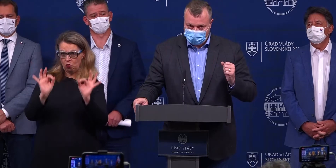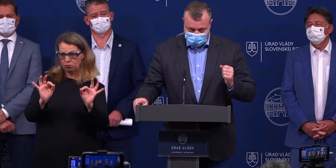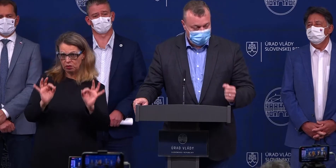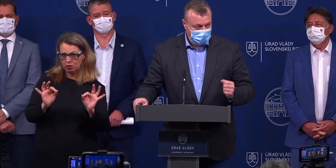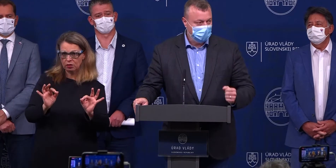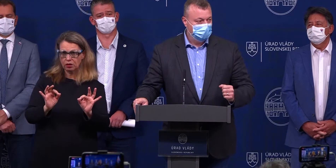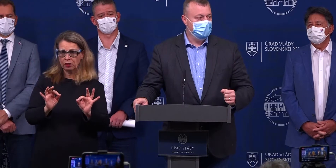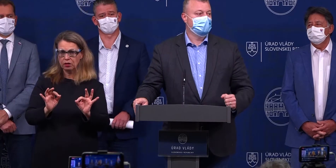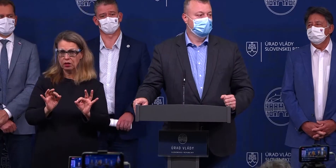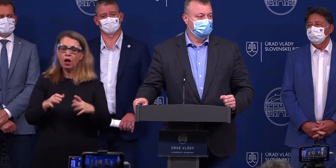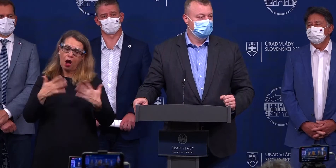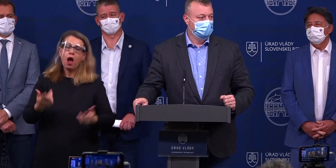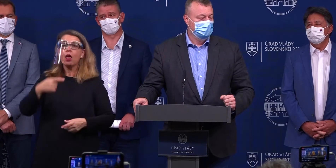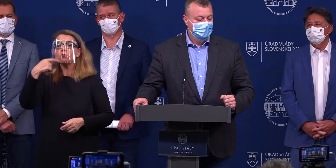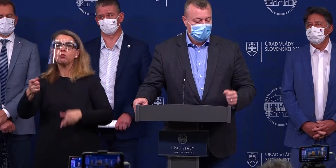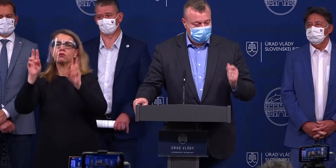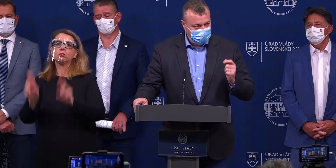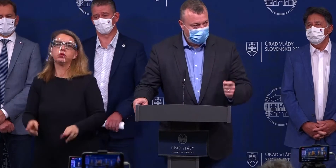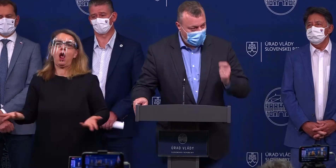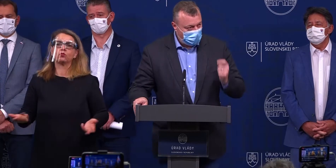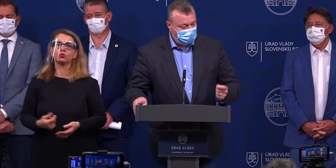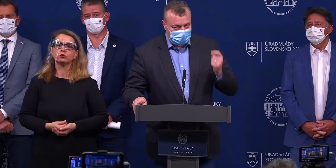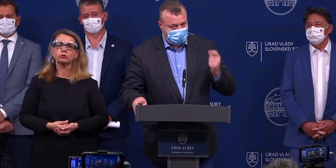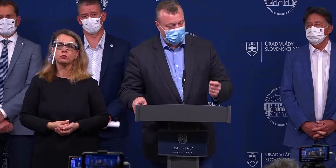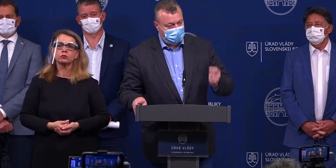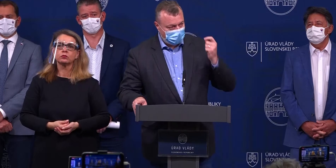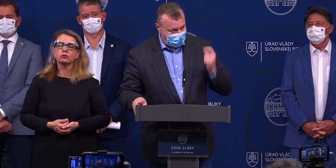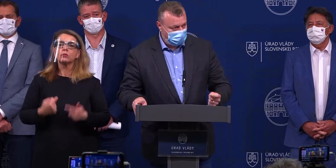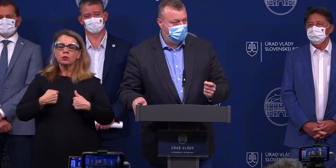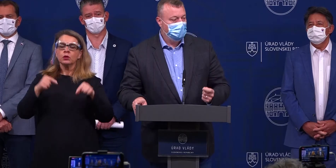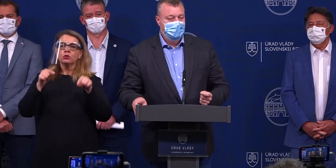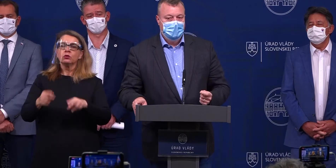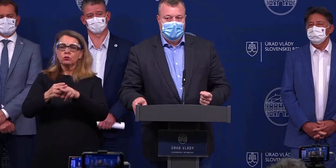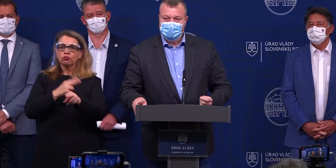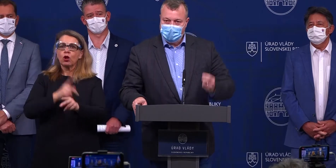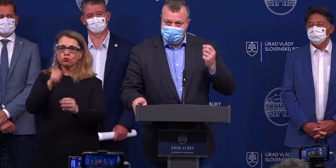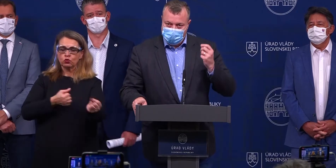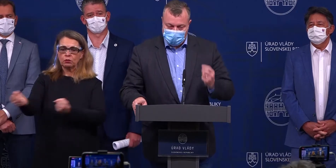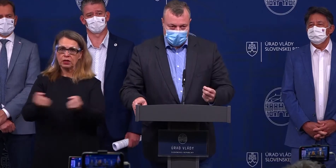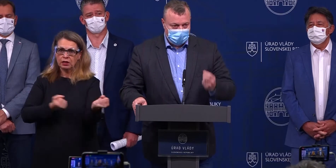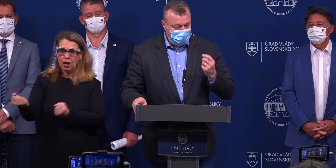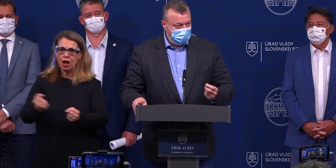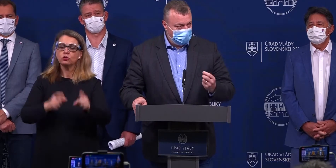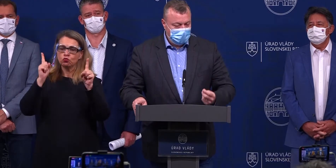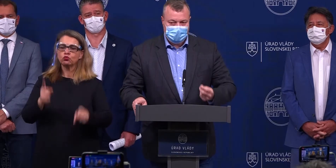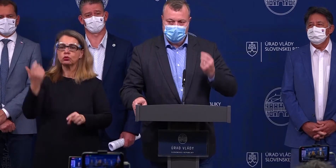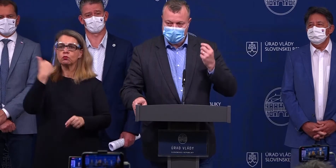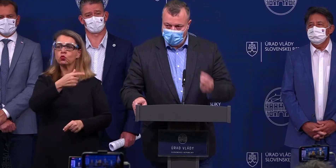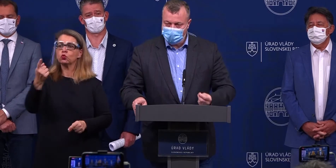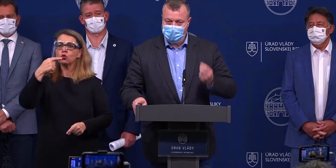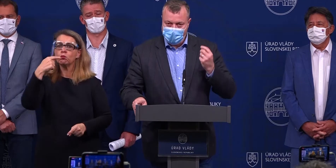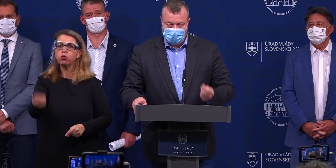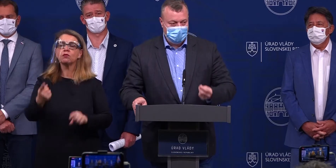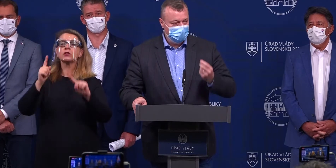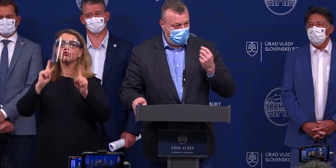alebo si povieme, že ako to je. Ale my sme tu na to, aby sme túto krajinu riadili aby sme ľuďom povedali, čo máme robiť, aby sme to